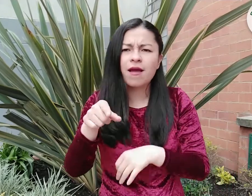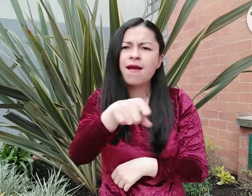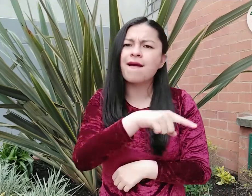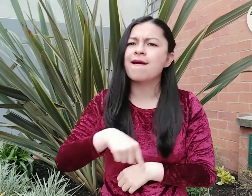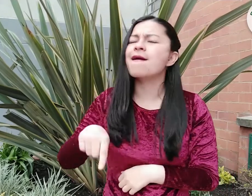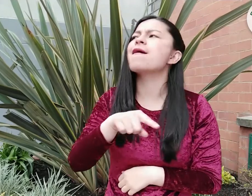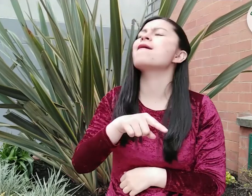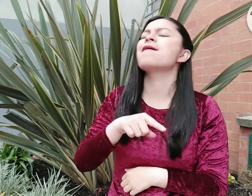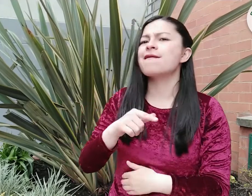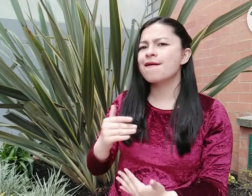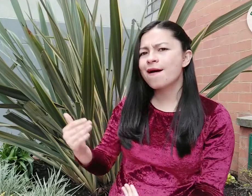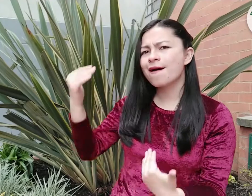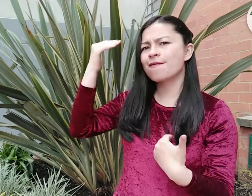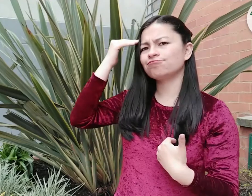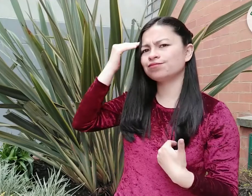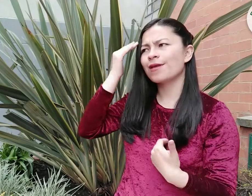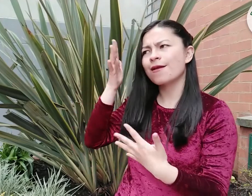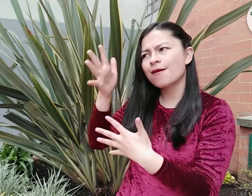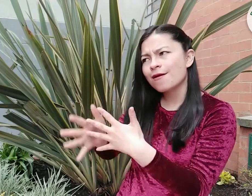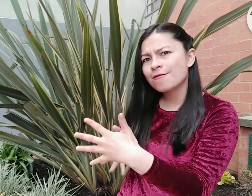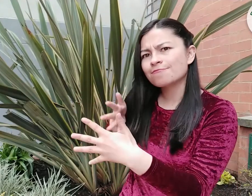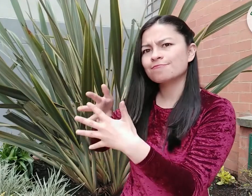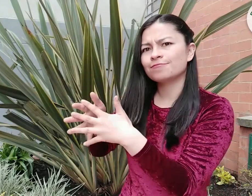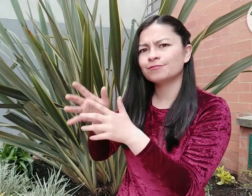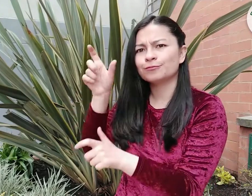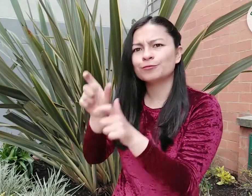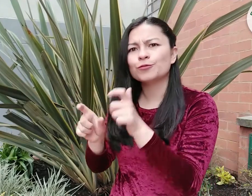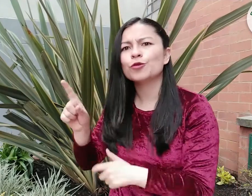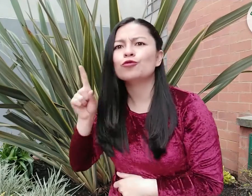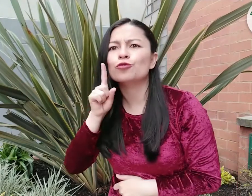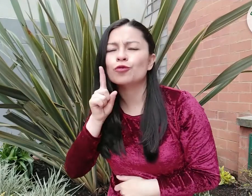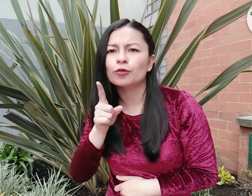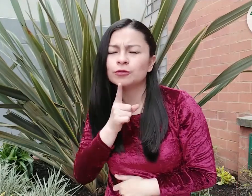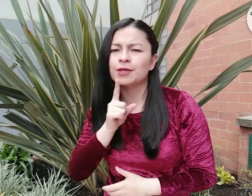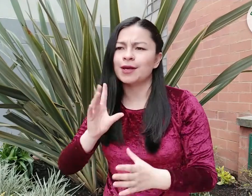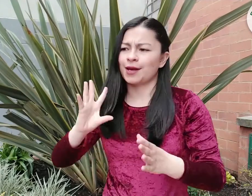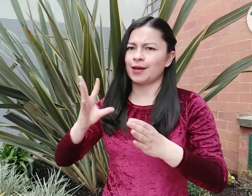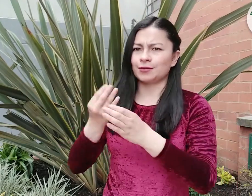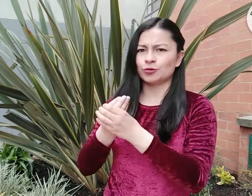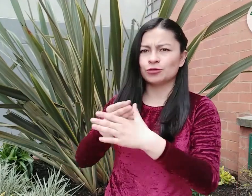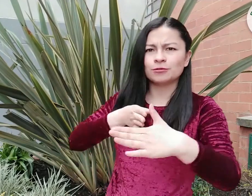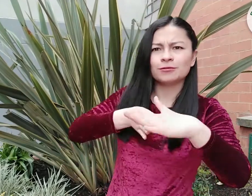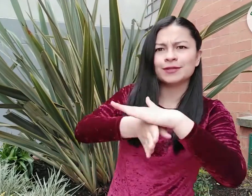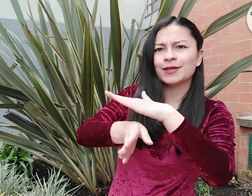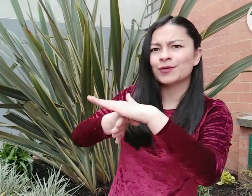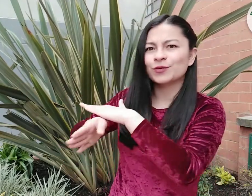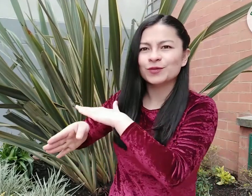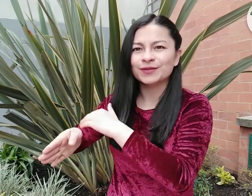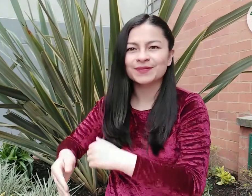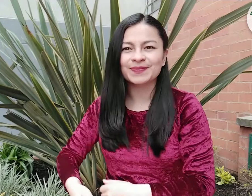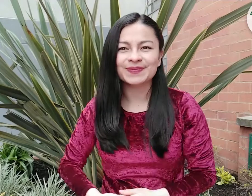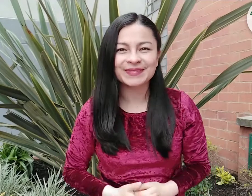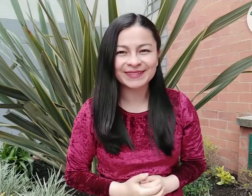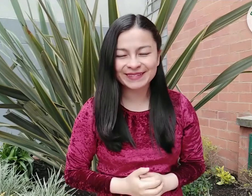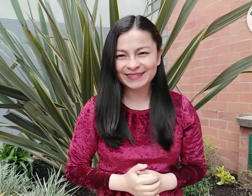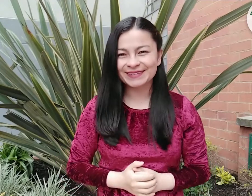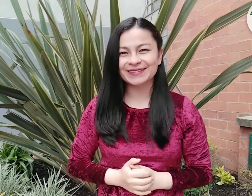conciencia que lleve a acciones encaminadas a la implementación de ajustes razonables, inclusión y accesibilidad para las